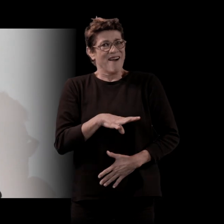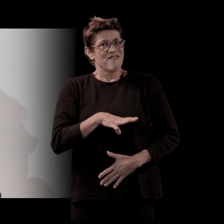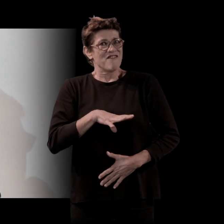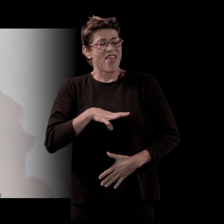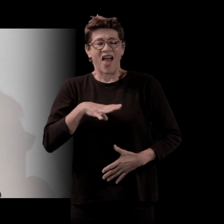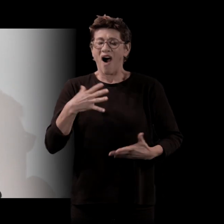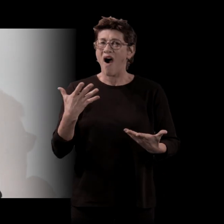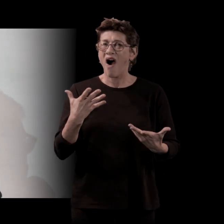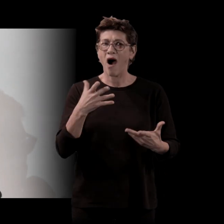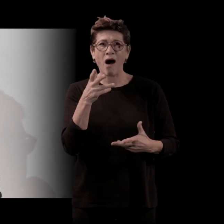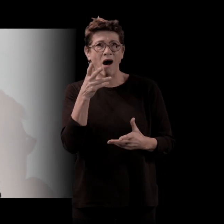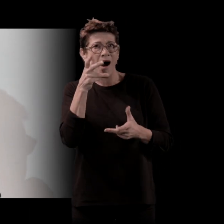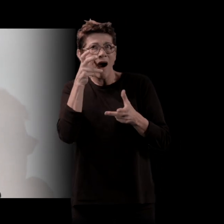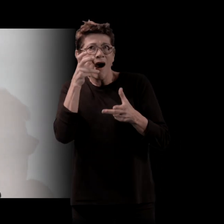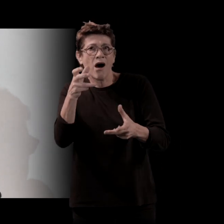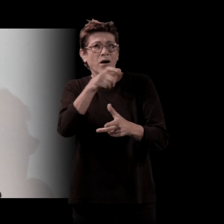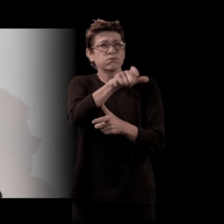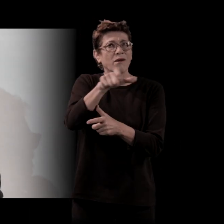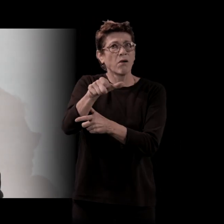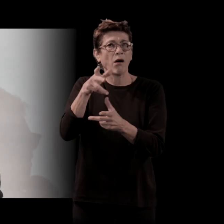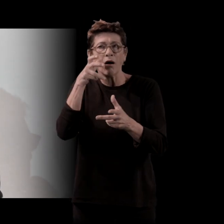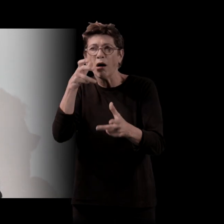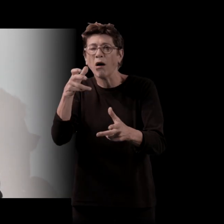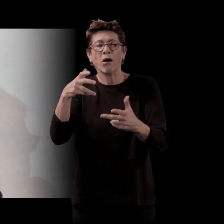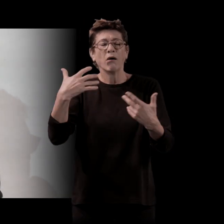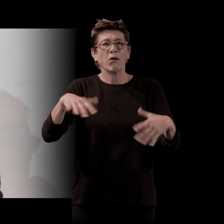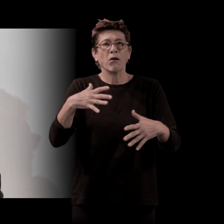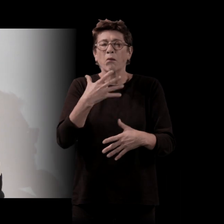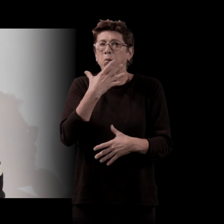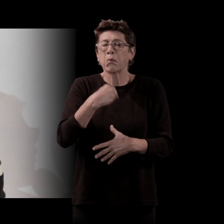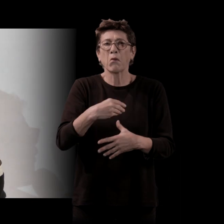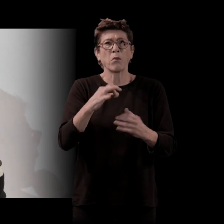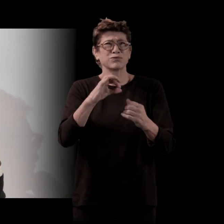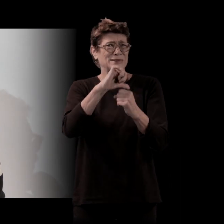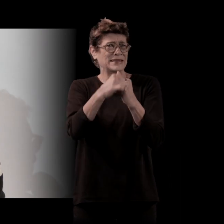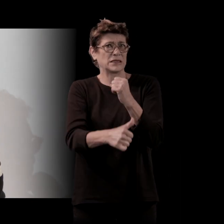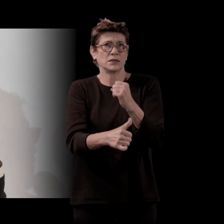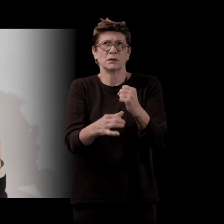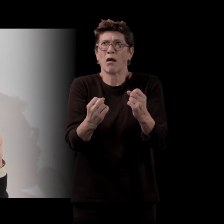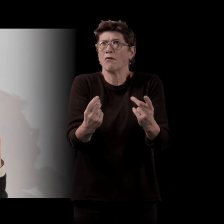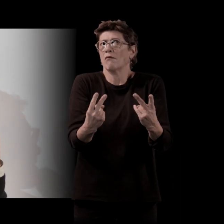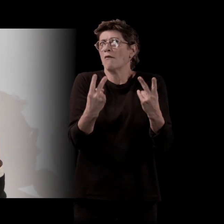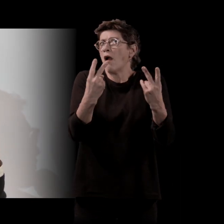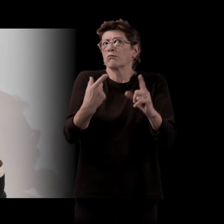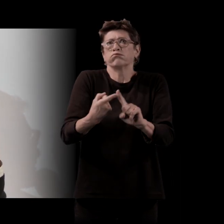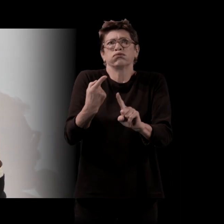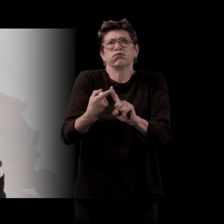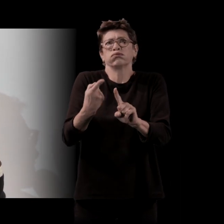trouvaient. Je trouve que c'est un genre qui a une valeur éminente pour parler du réel, pour parler des crises,